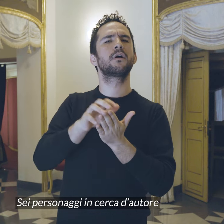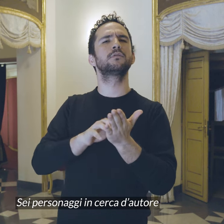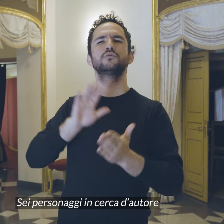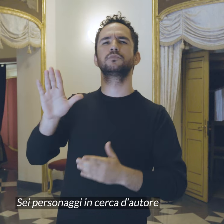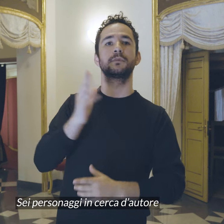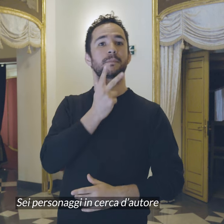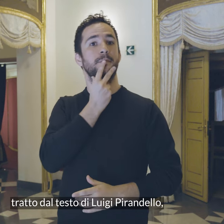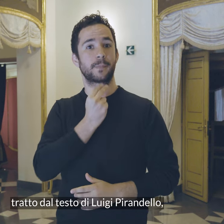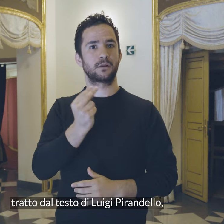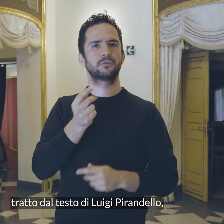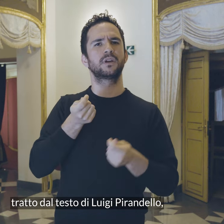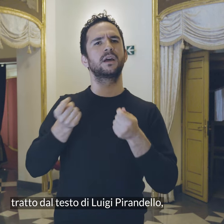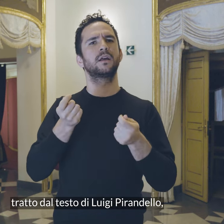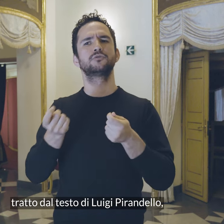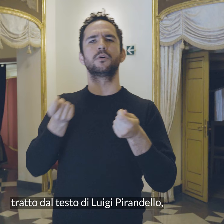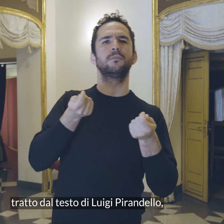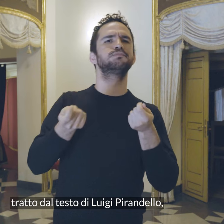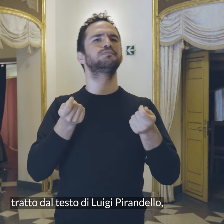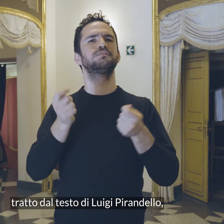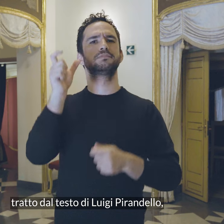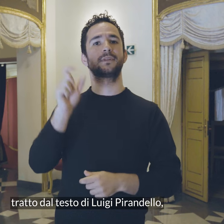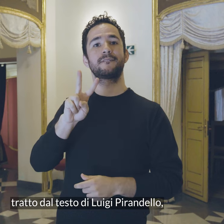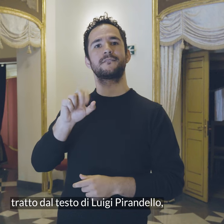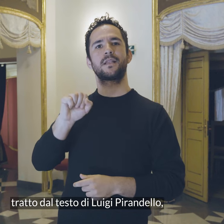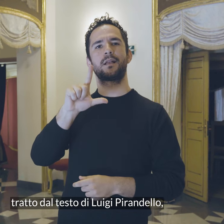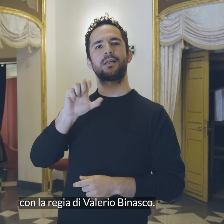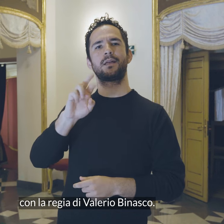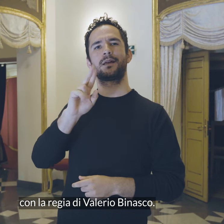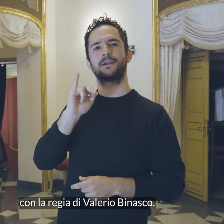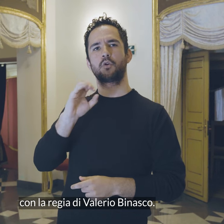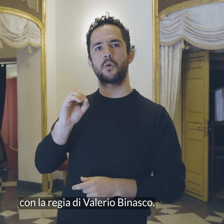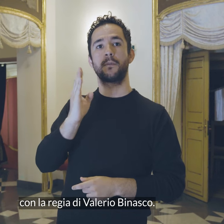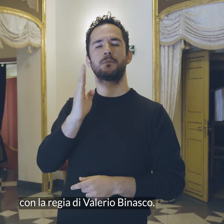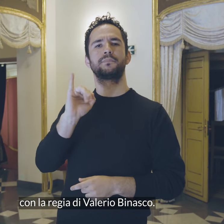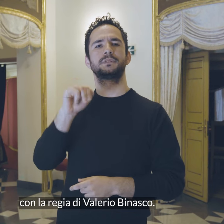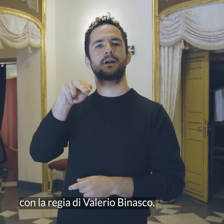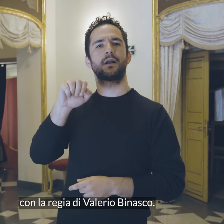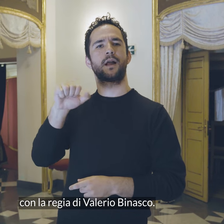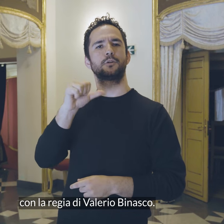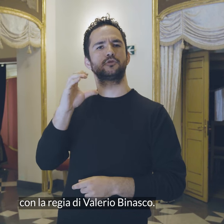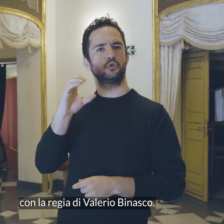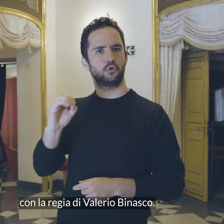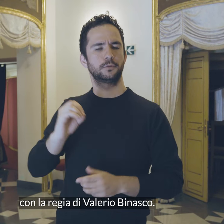d'autore Tratto dal testo di Luigi Pirandello Con la regia di Valerio Binasco